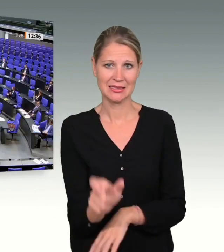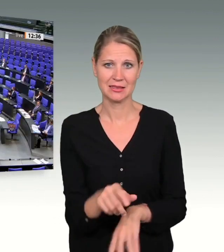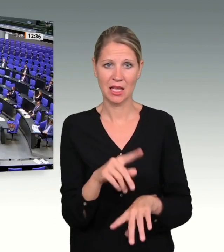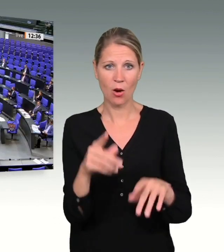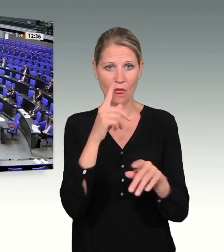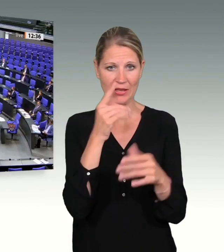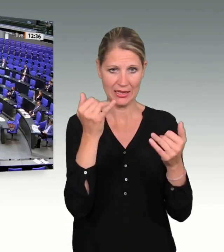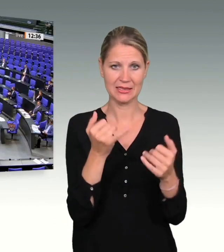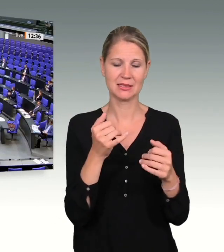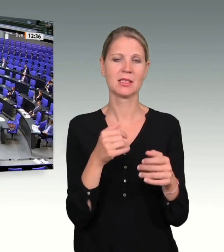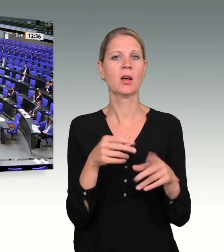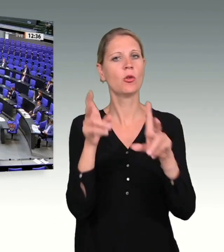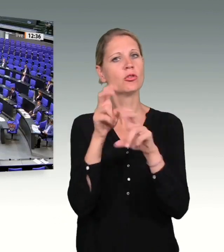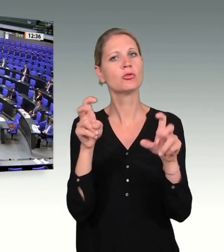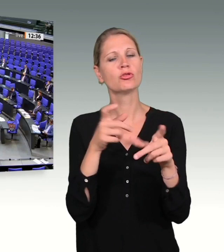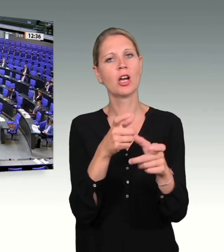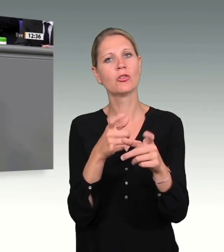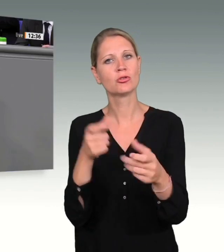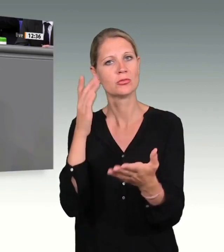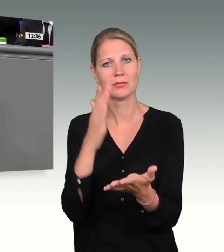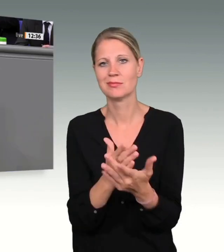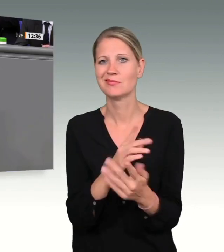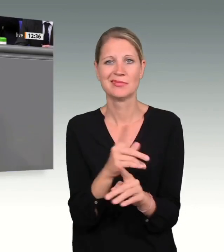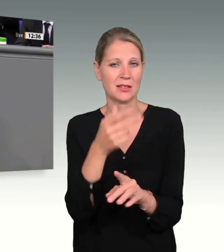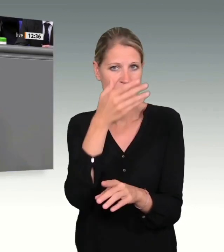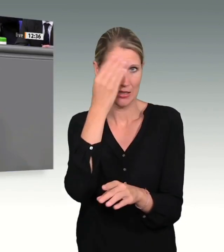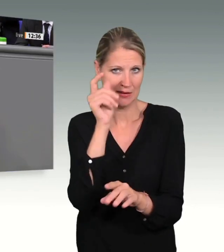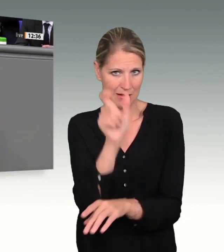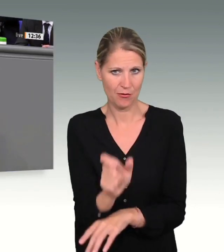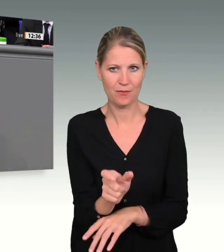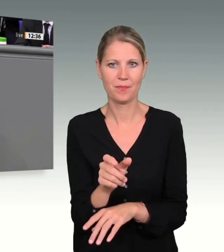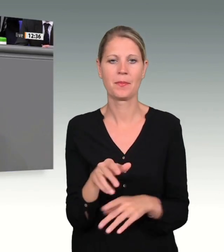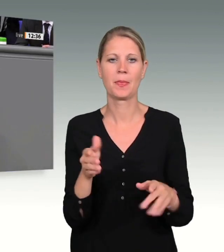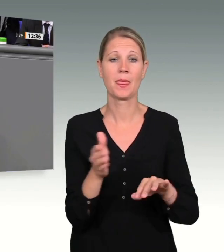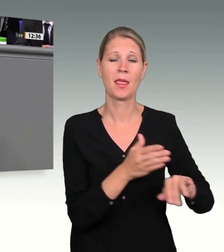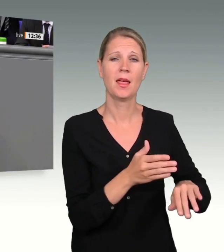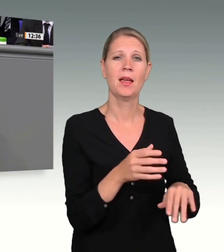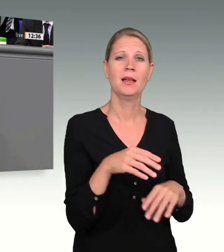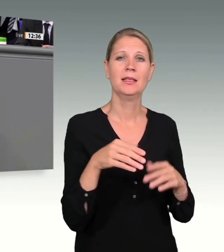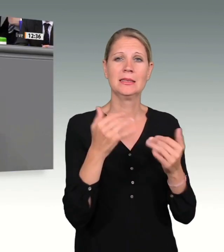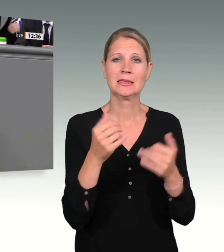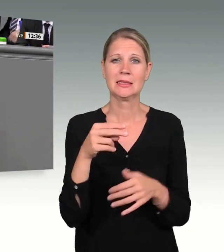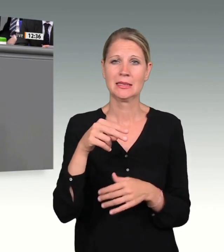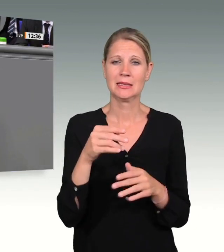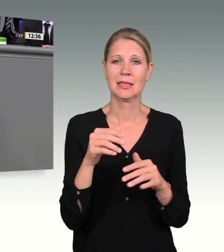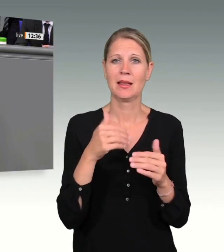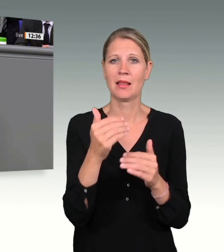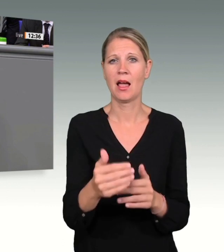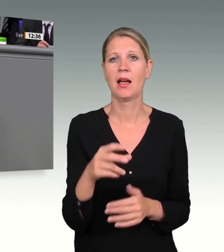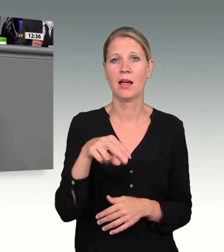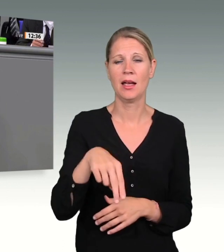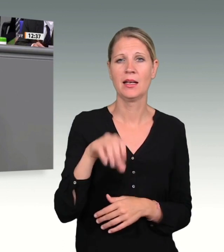Wir haben nach dem NSU die Chance auf strukturelle Reformen verpasst. Eine